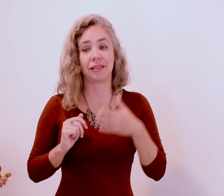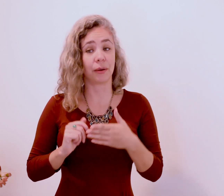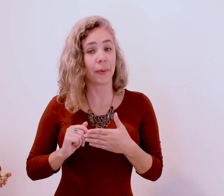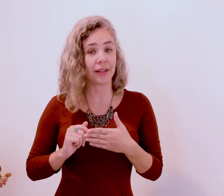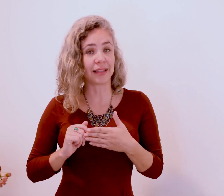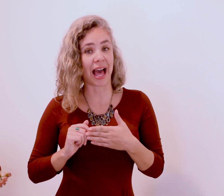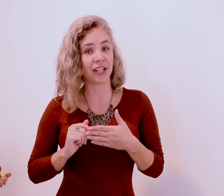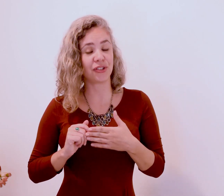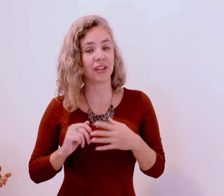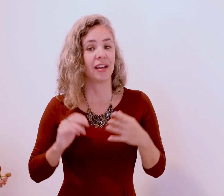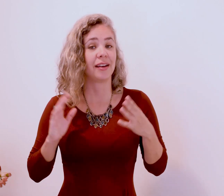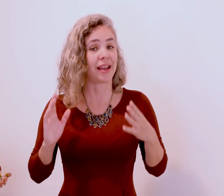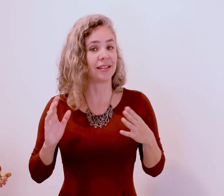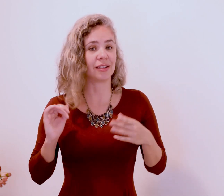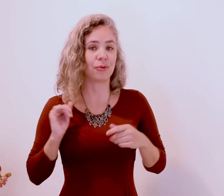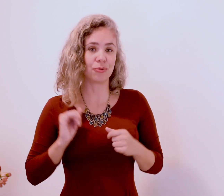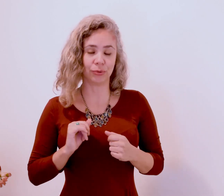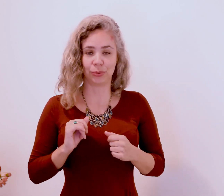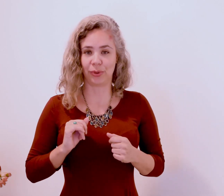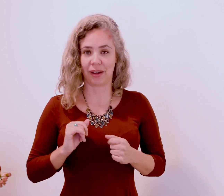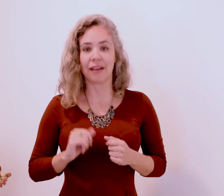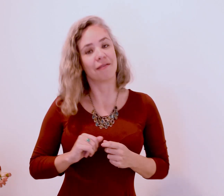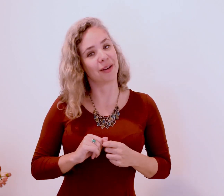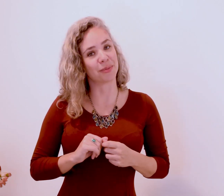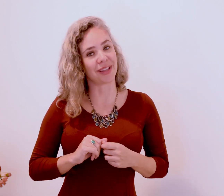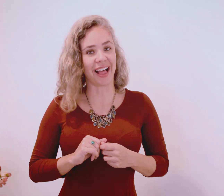tranquilidade nesta conjuntura. Vamos lá?